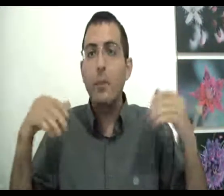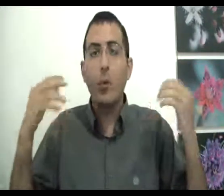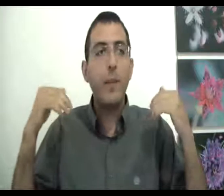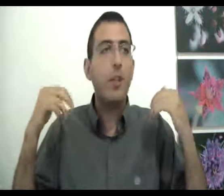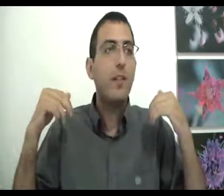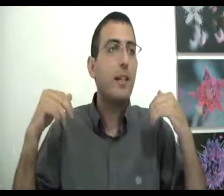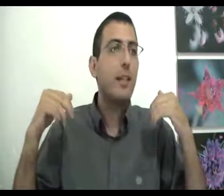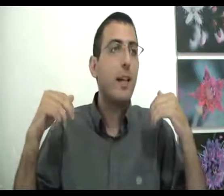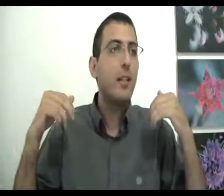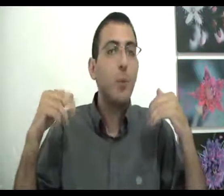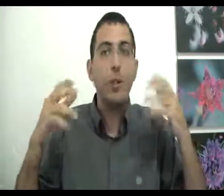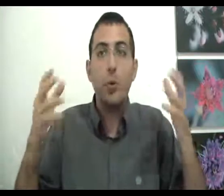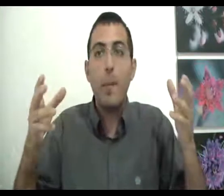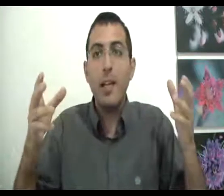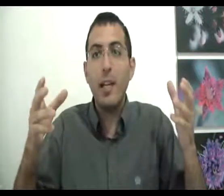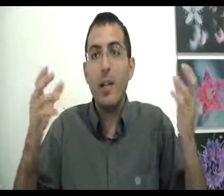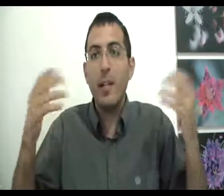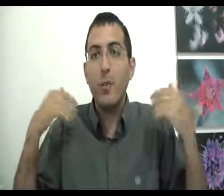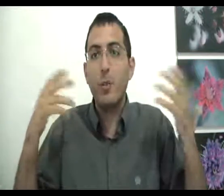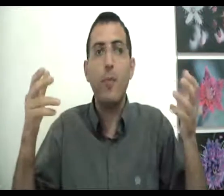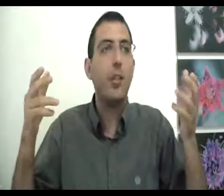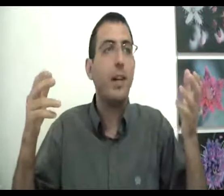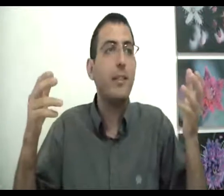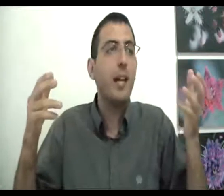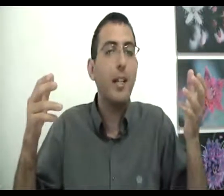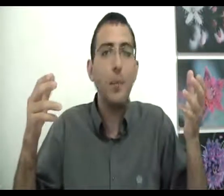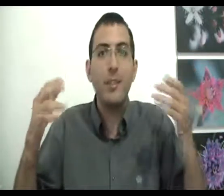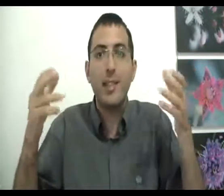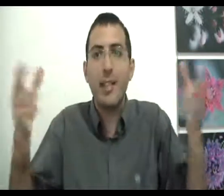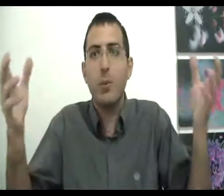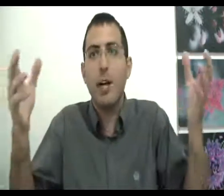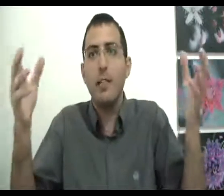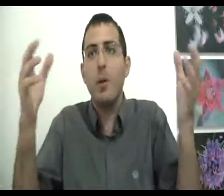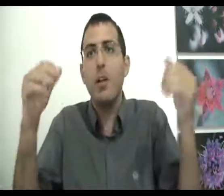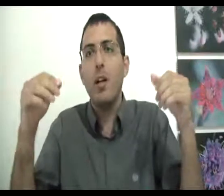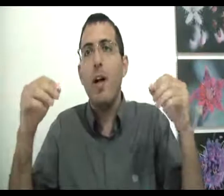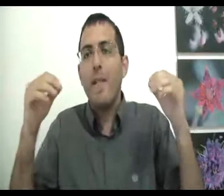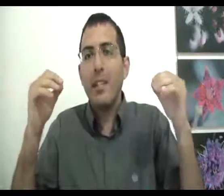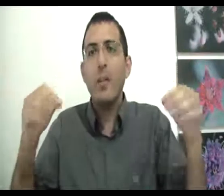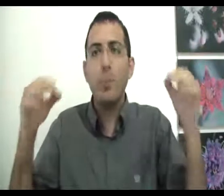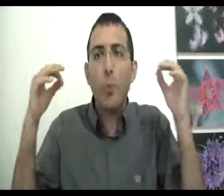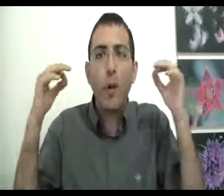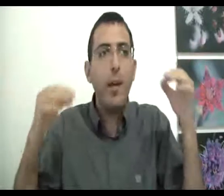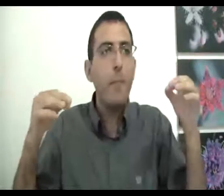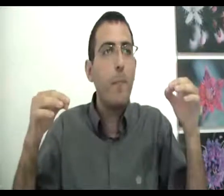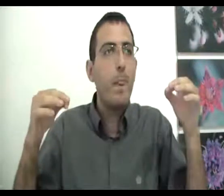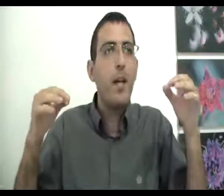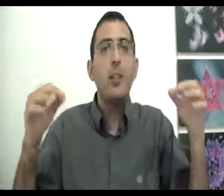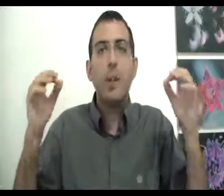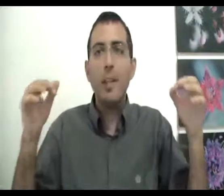זוכרים שהדבר הזה קרה אתמול אז כולם מניחים, אם אנחנו זוכרים שהדבר הזה קרה אתמול, אז כנראה שהוא קרה אתמול ואנשים בטוחים שמה